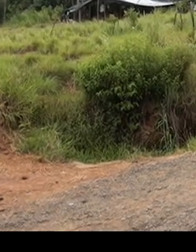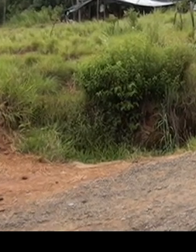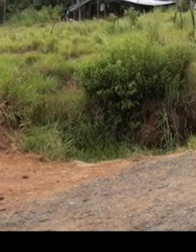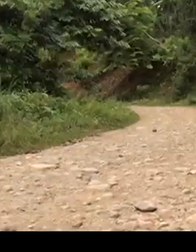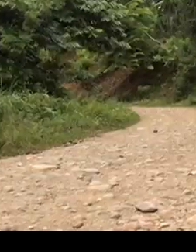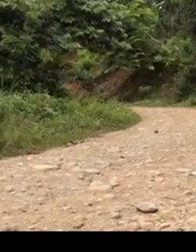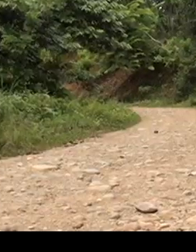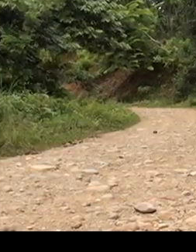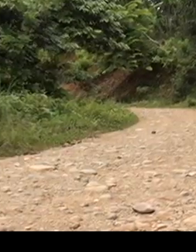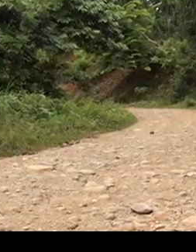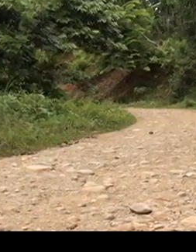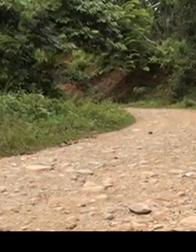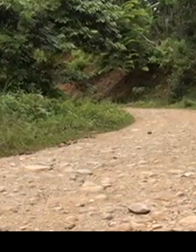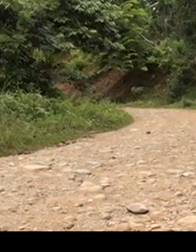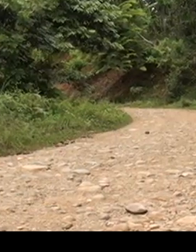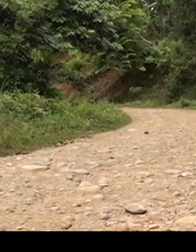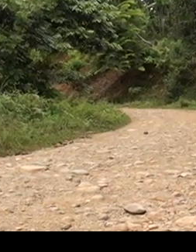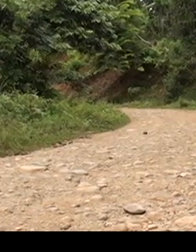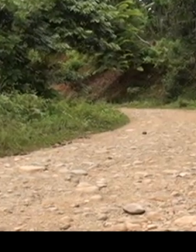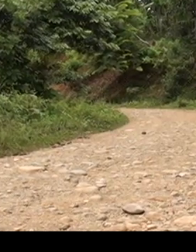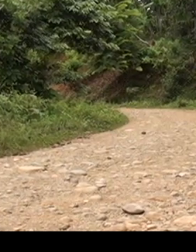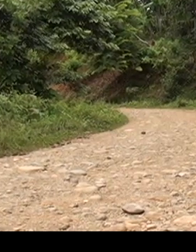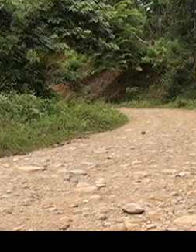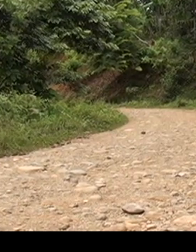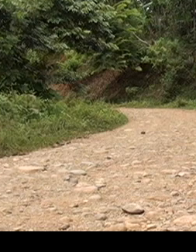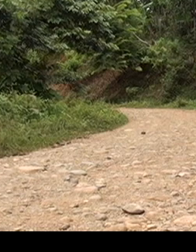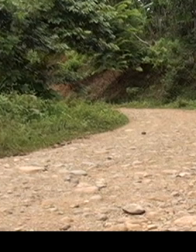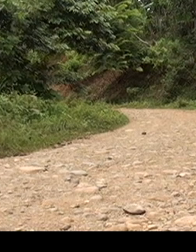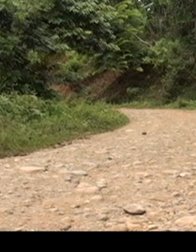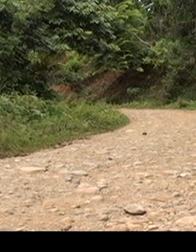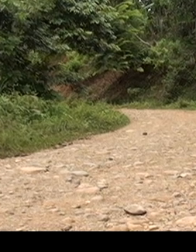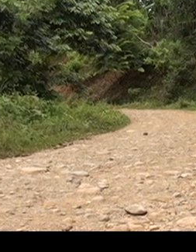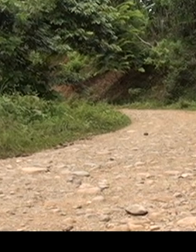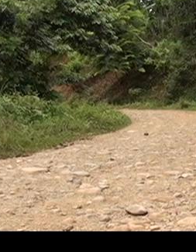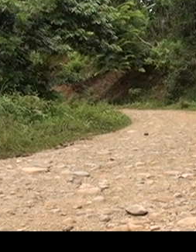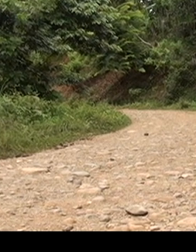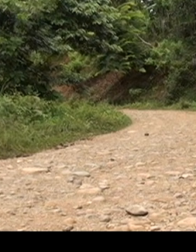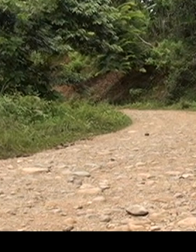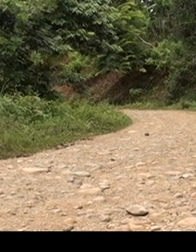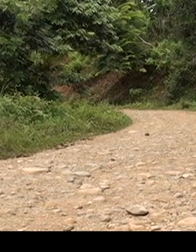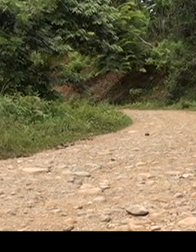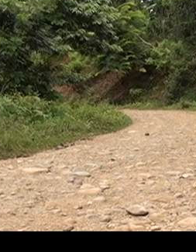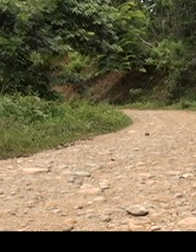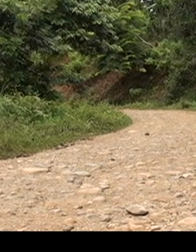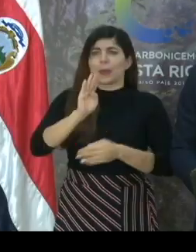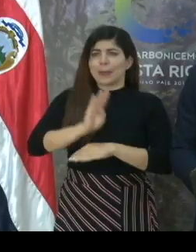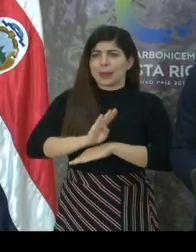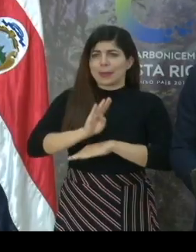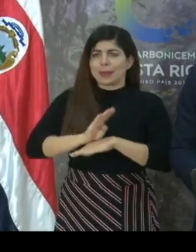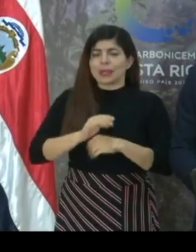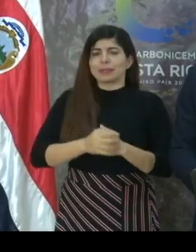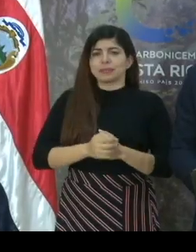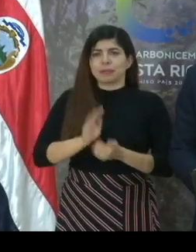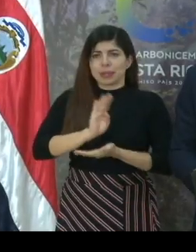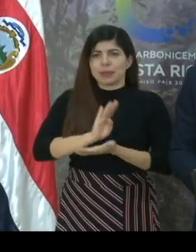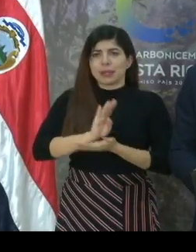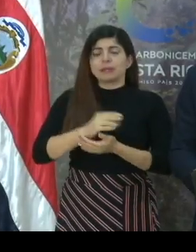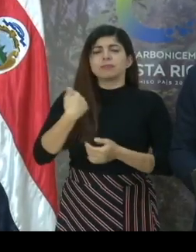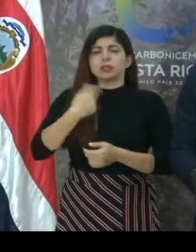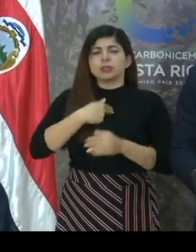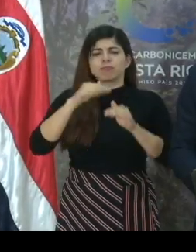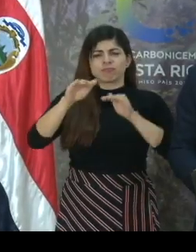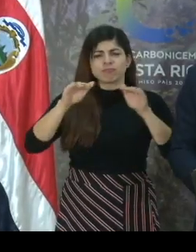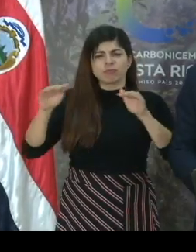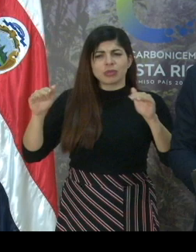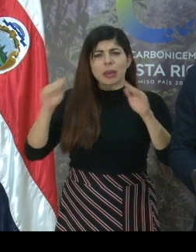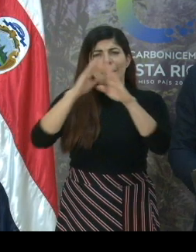varios impactos de bala, mientras estaba en su vivienda en el sector conocido como Yeri. Hacemos un vehemente llamado a la paz